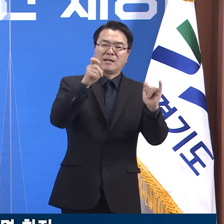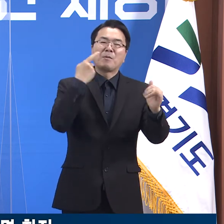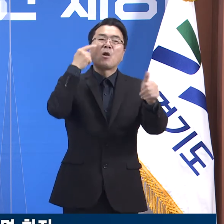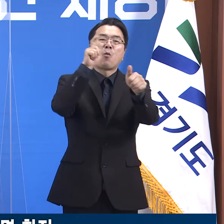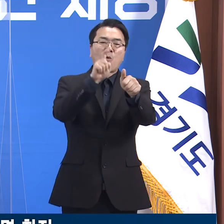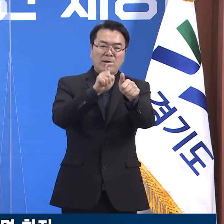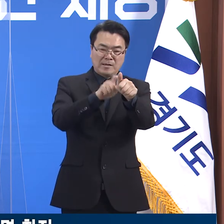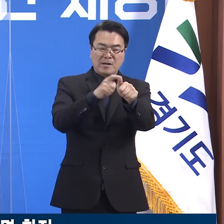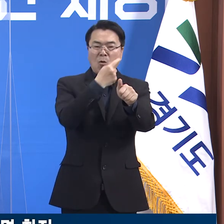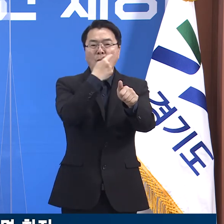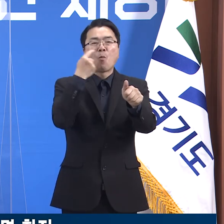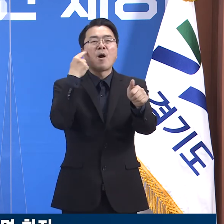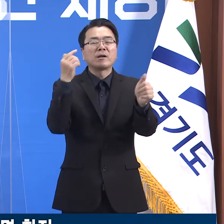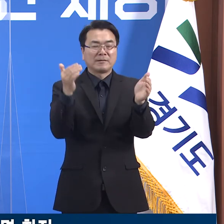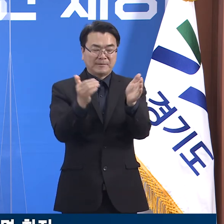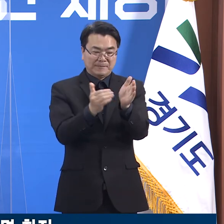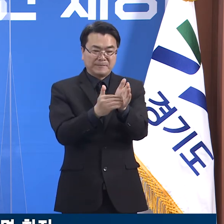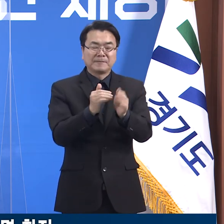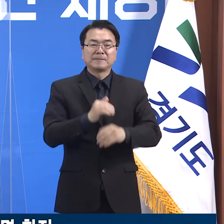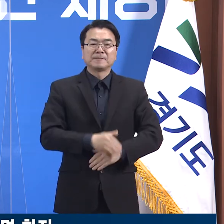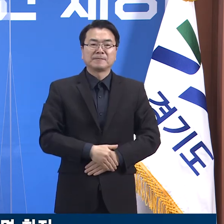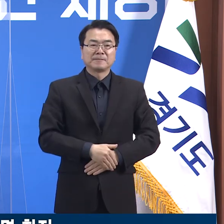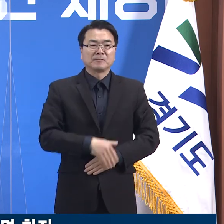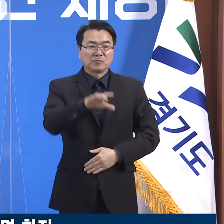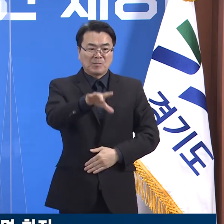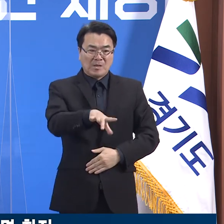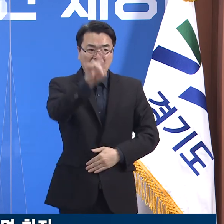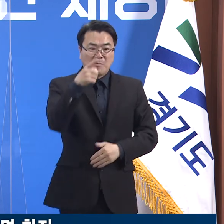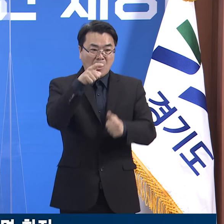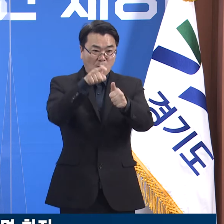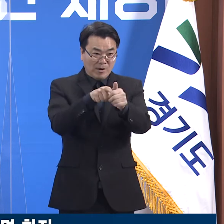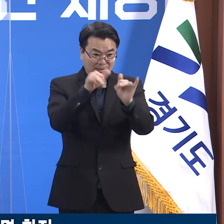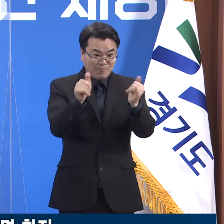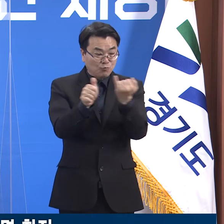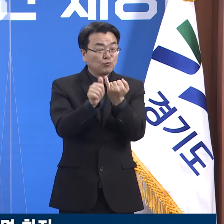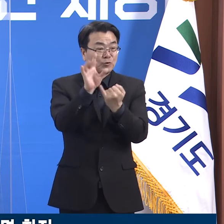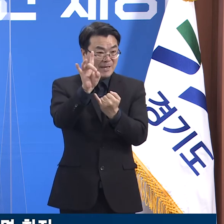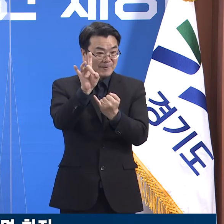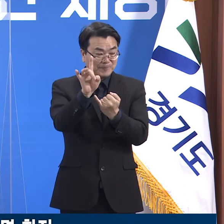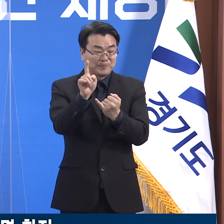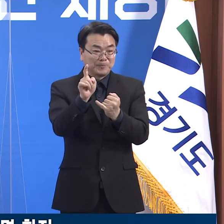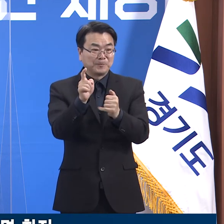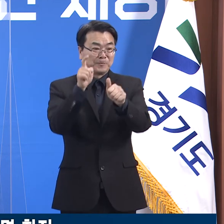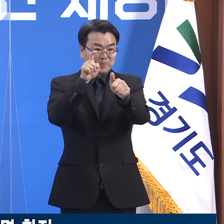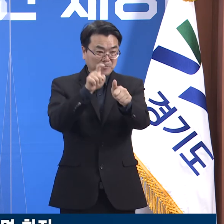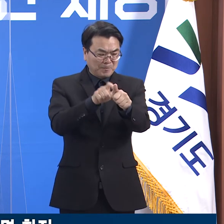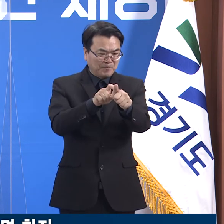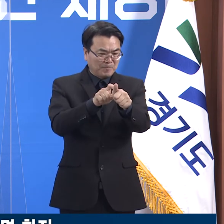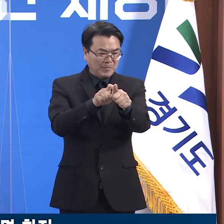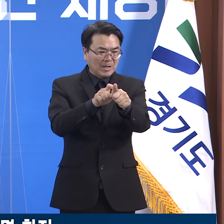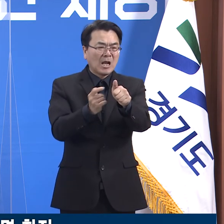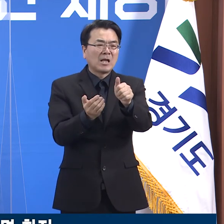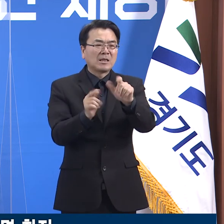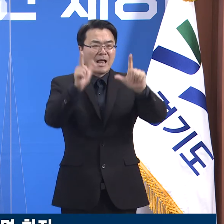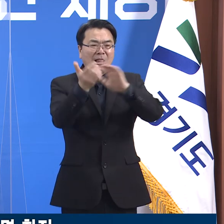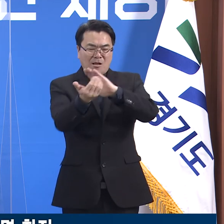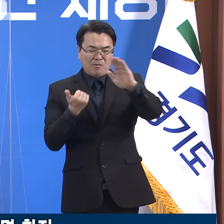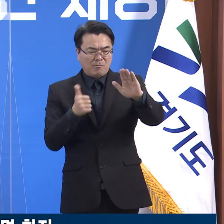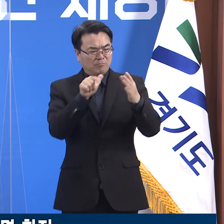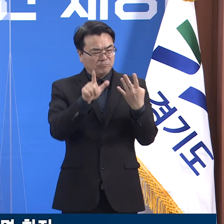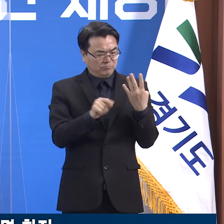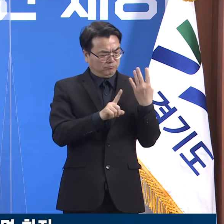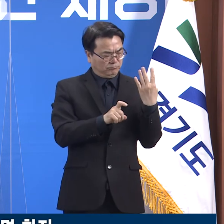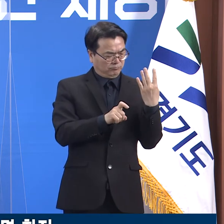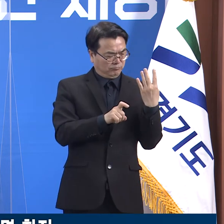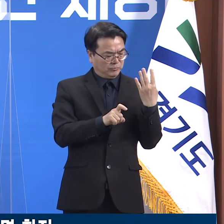있습니다. 최초 확진자 중 한 명은 확진 판정 5일 전인 4월 12일부터